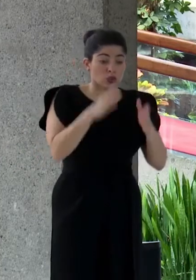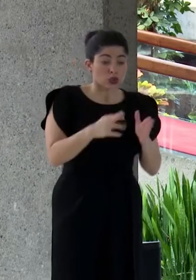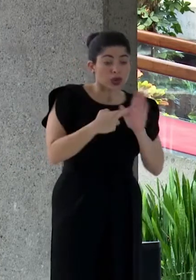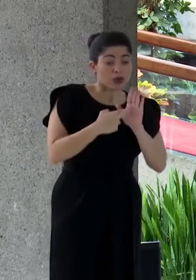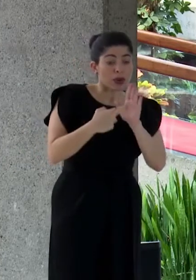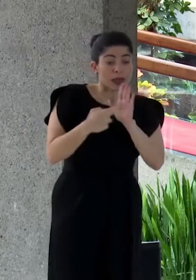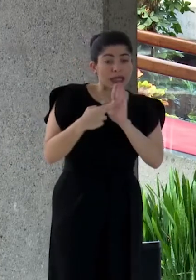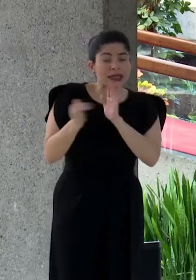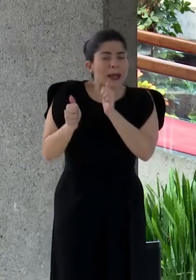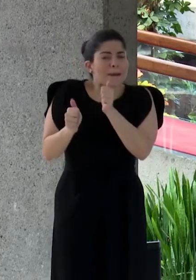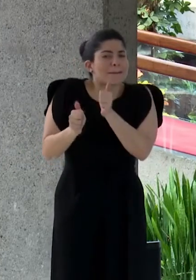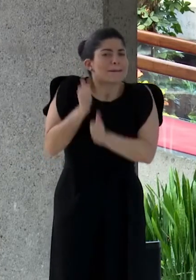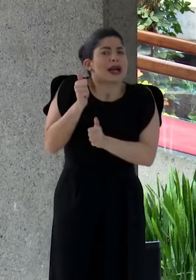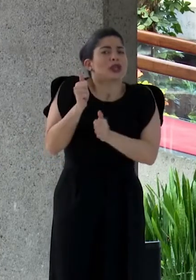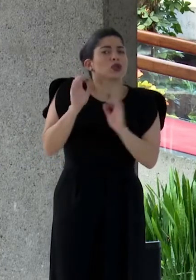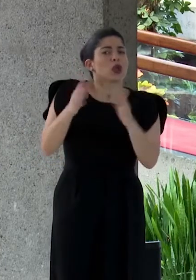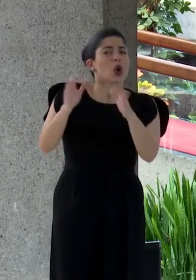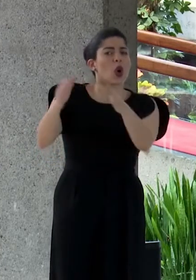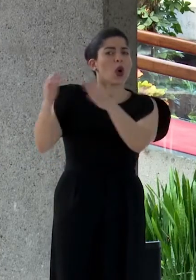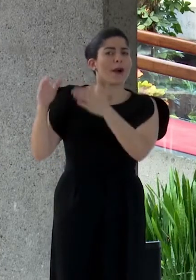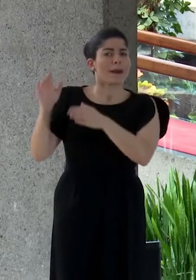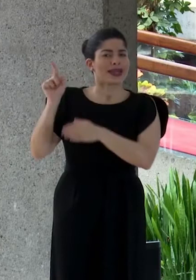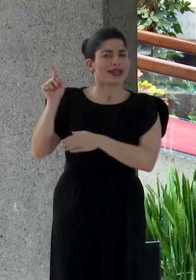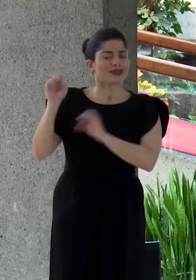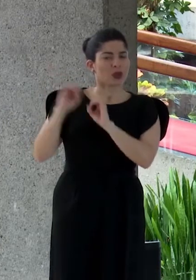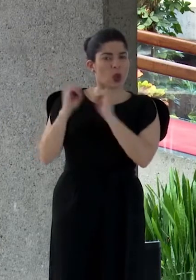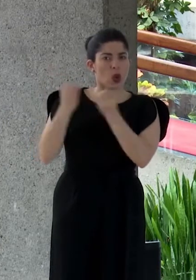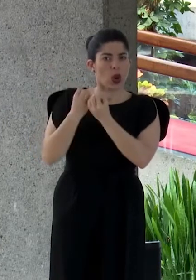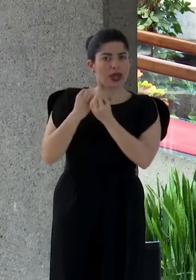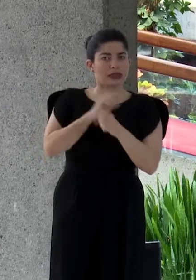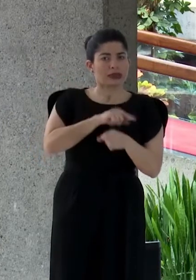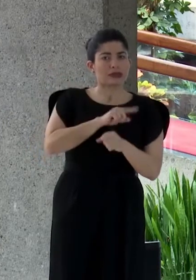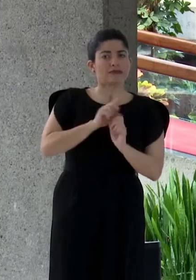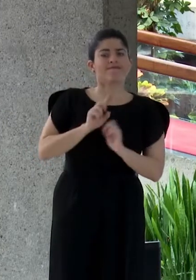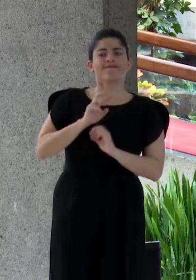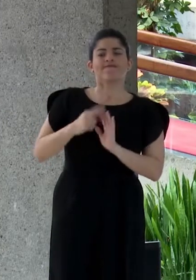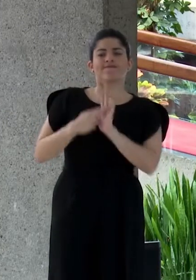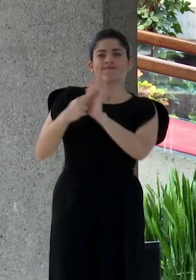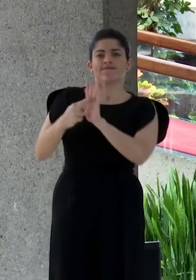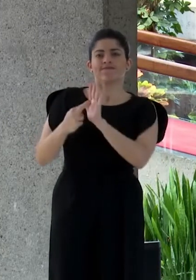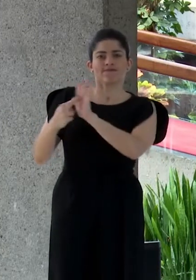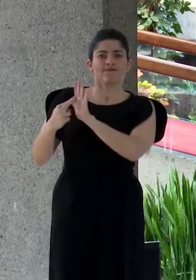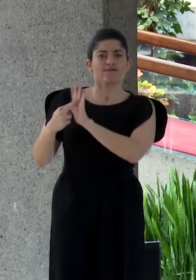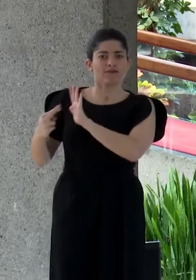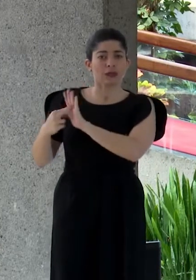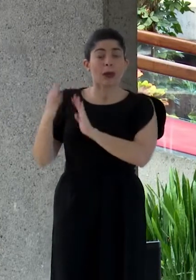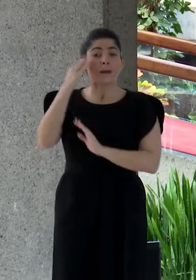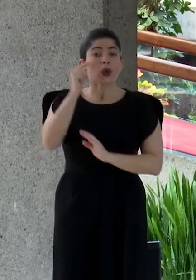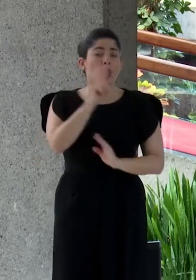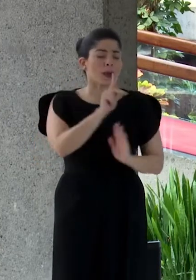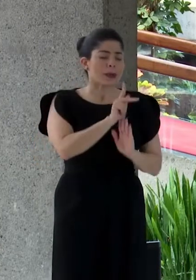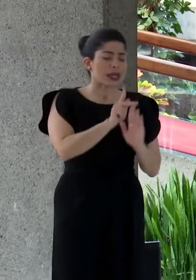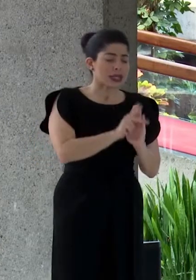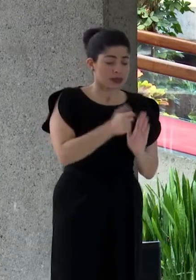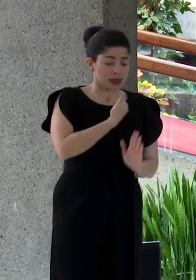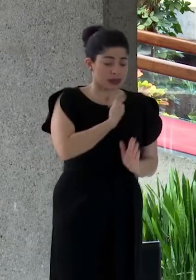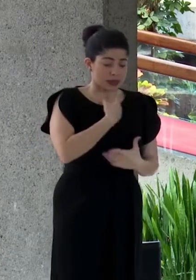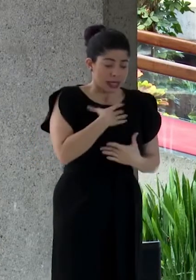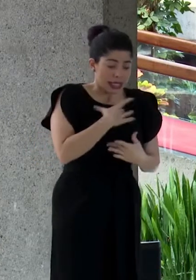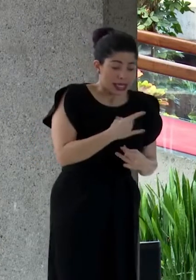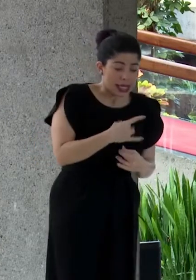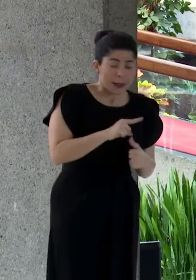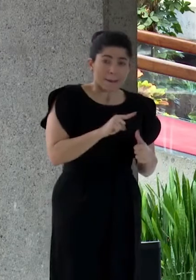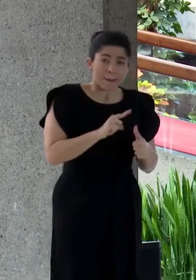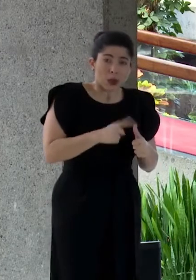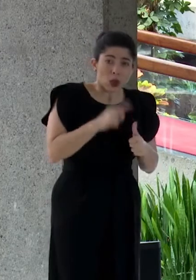en la mayor cantidad de comités de esta organización. porque un principio de los intereses y prioridades de nuestra